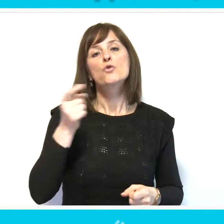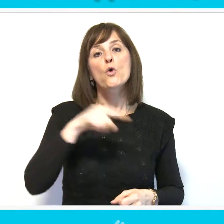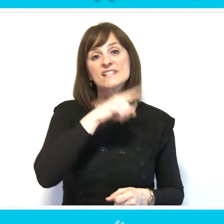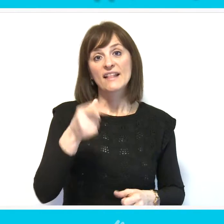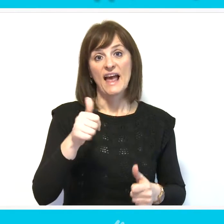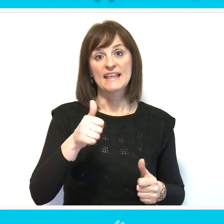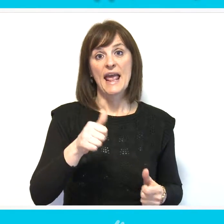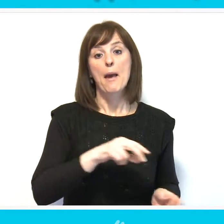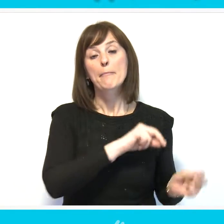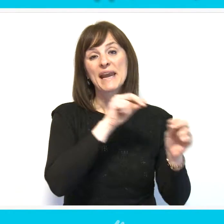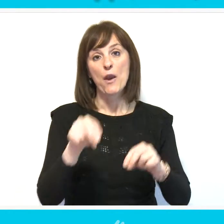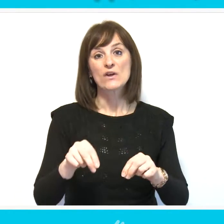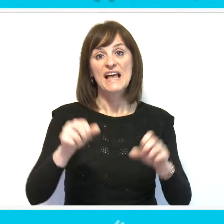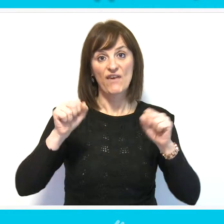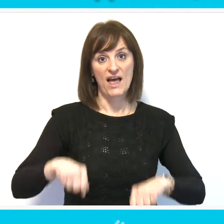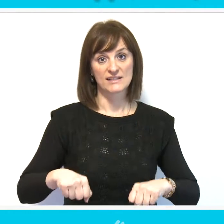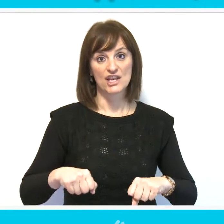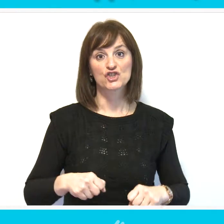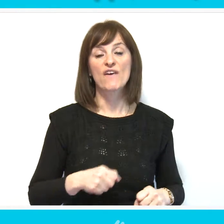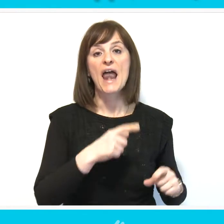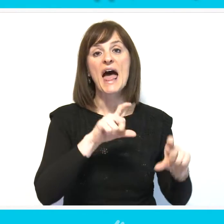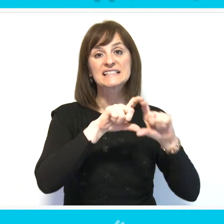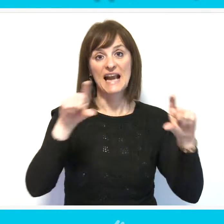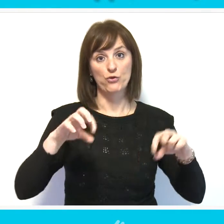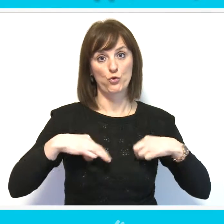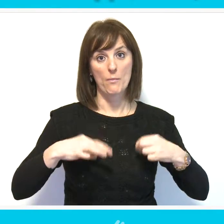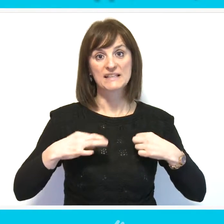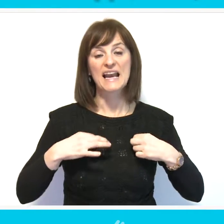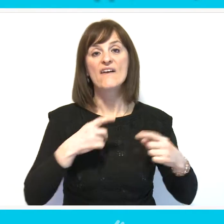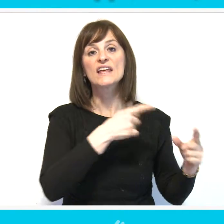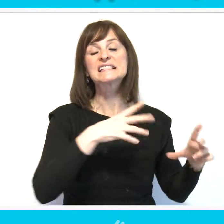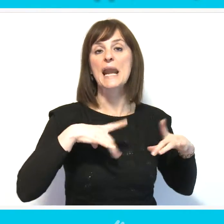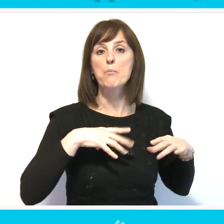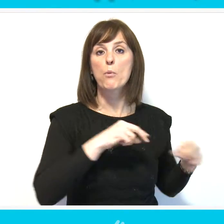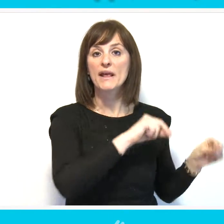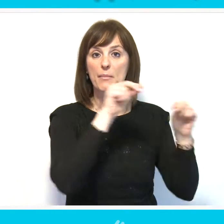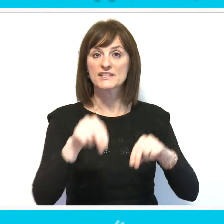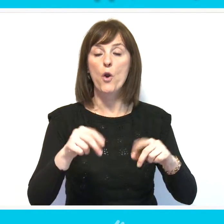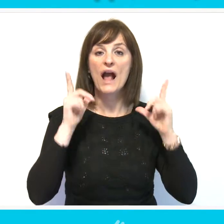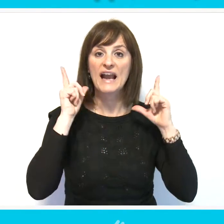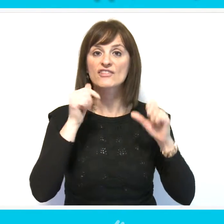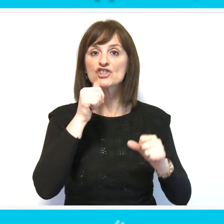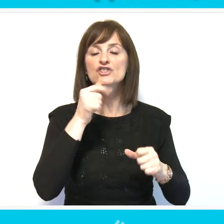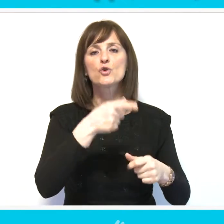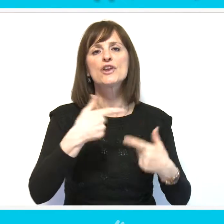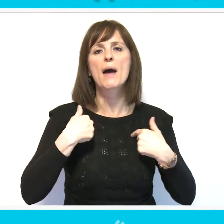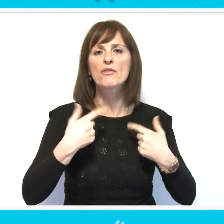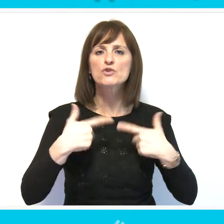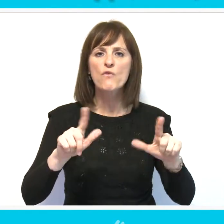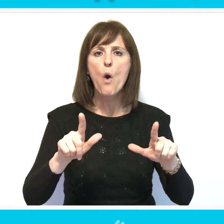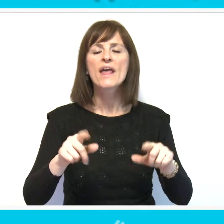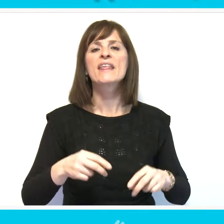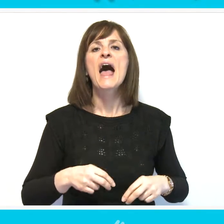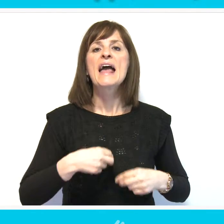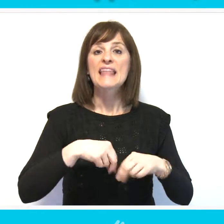došlo do prenosa vlasništva na zgradu Doma zdravlja sa Republike na grad Čačak. I grad Čačak će nam dozvoliti